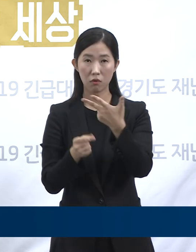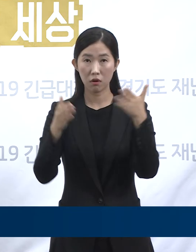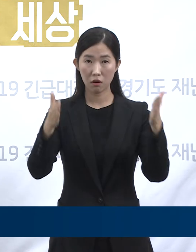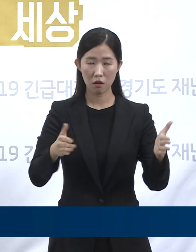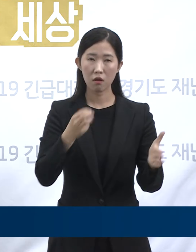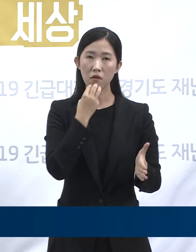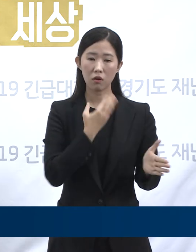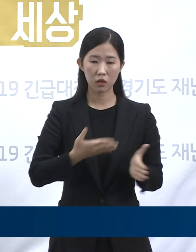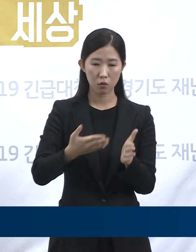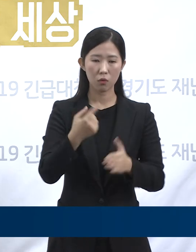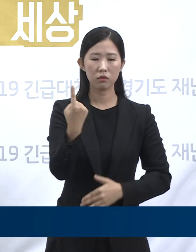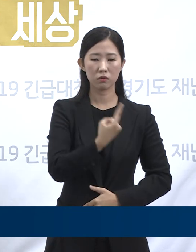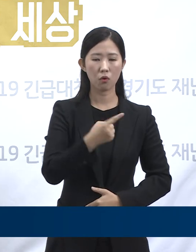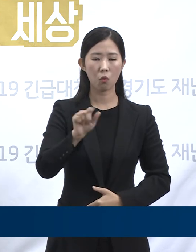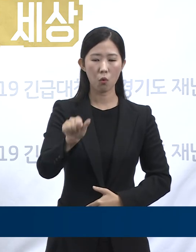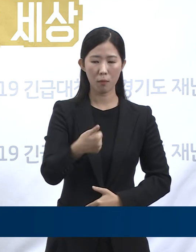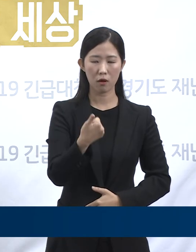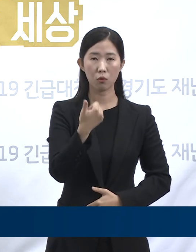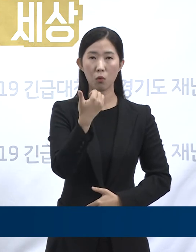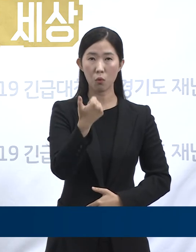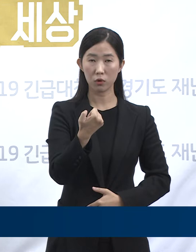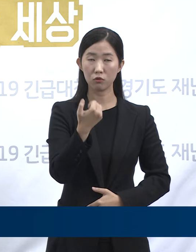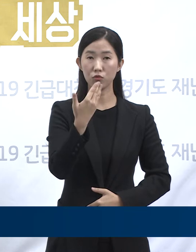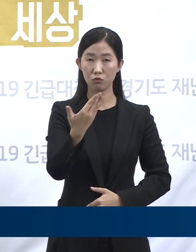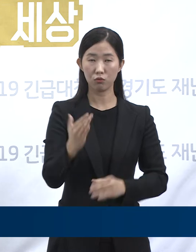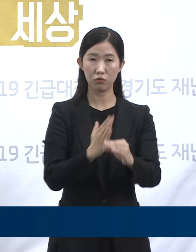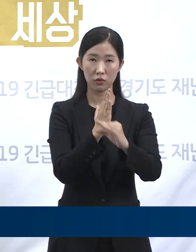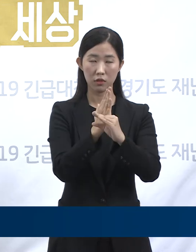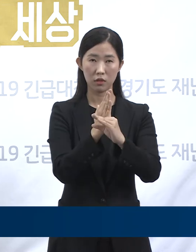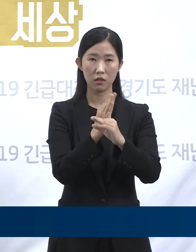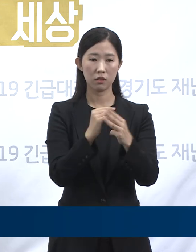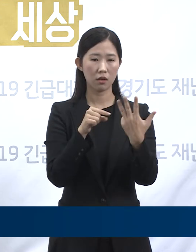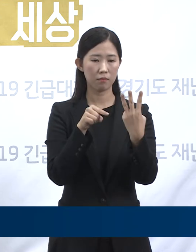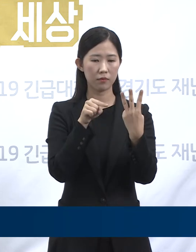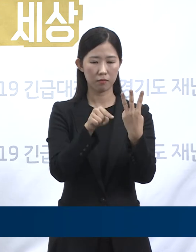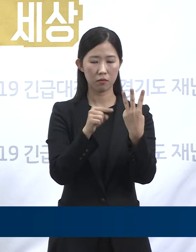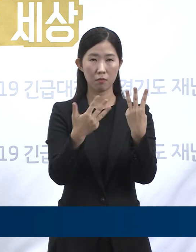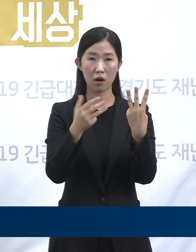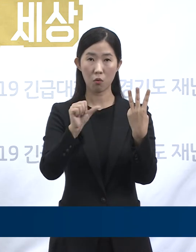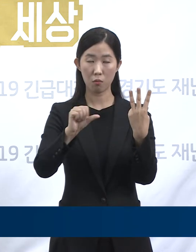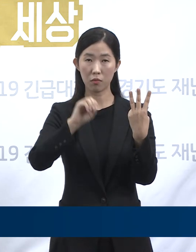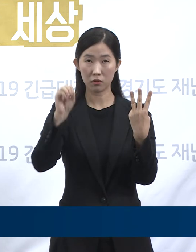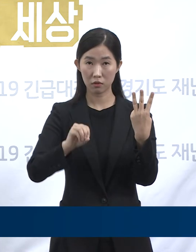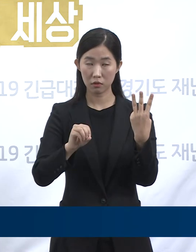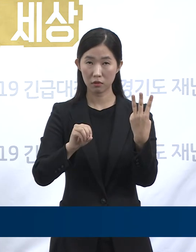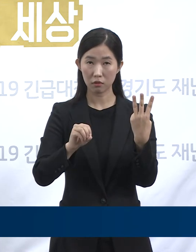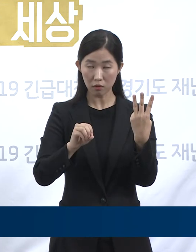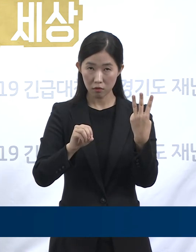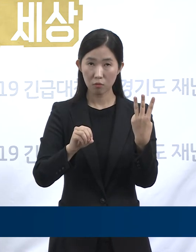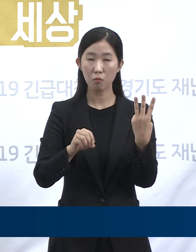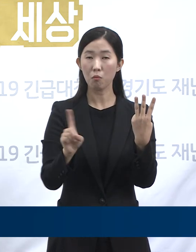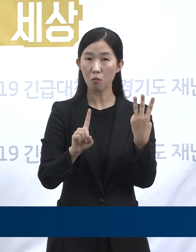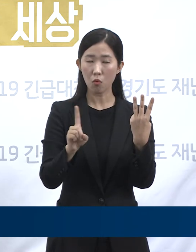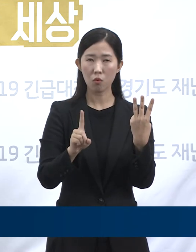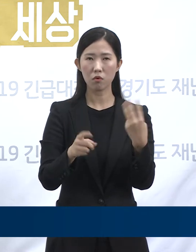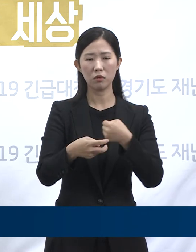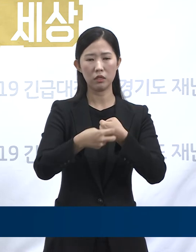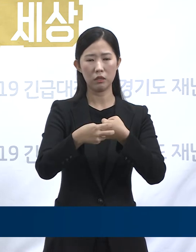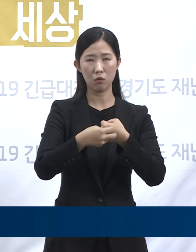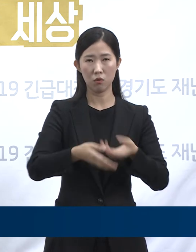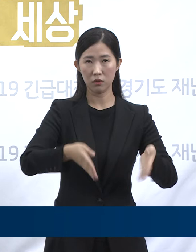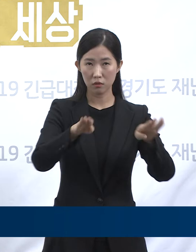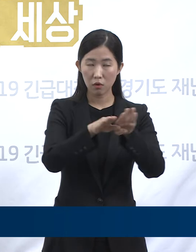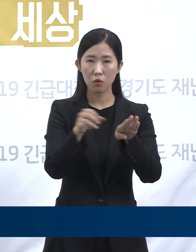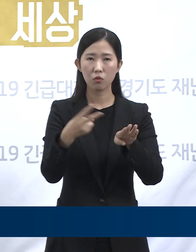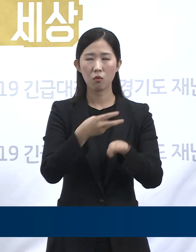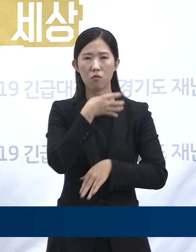1,559례 중 3.85%인 60명이 의료기관과 요양시설 환자였습니다. 하지만